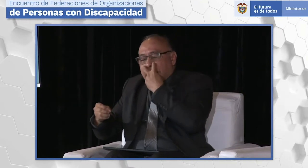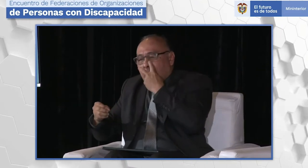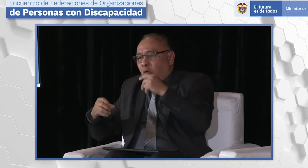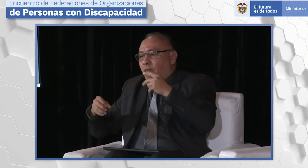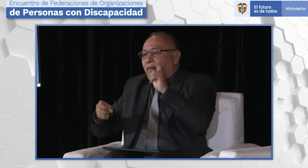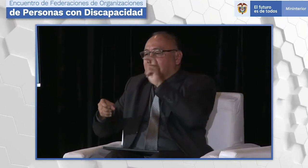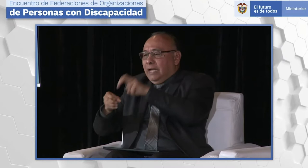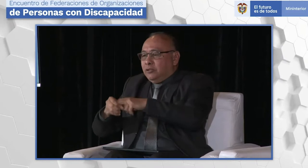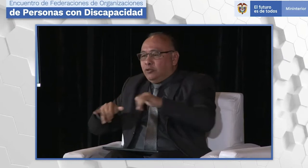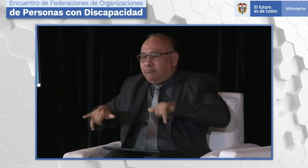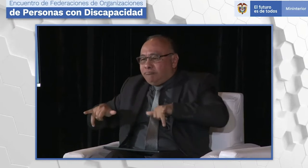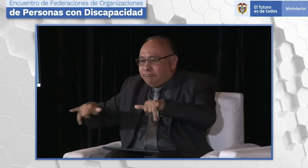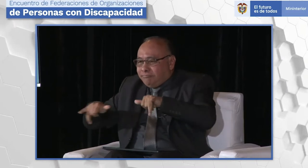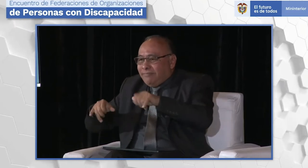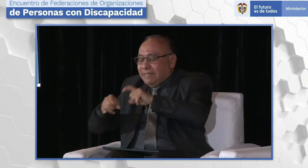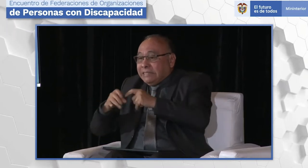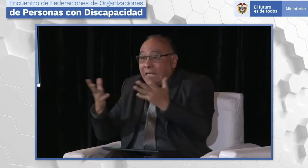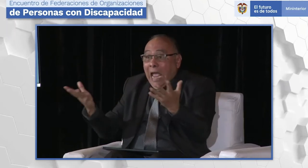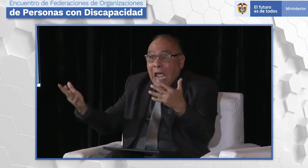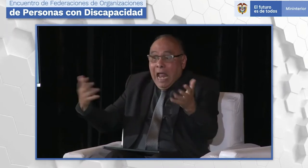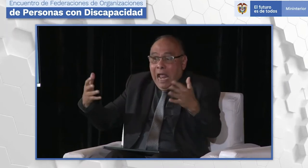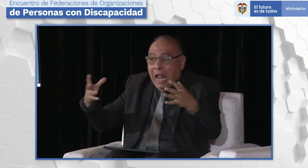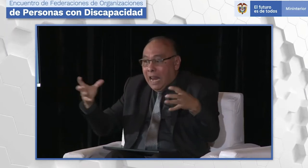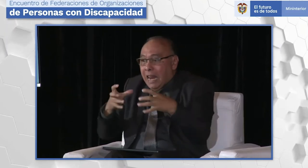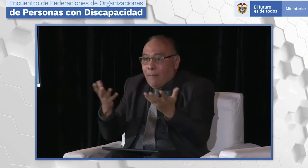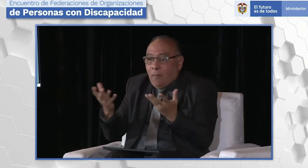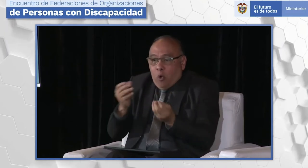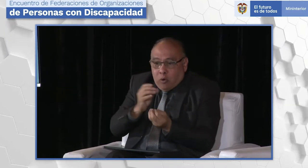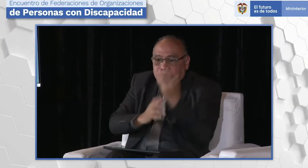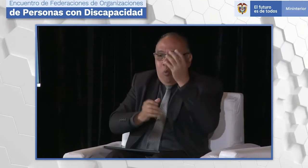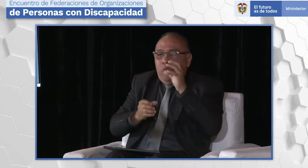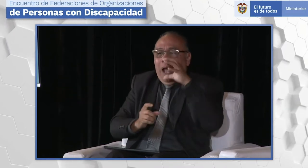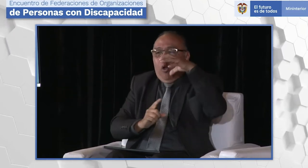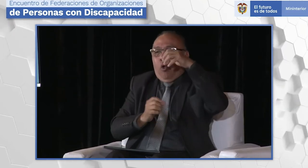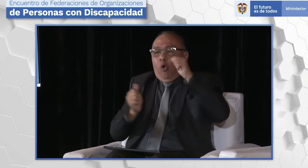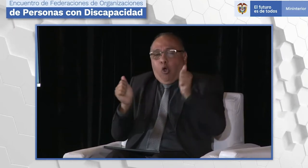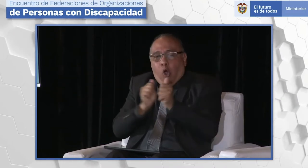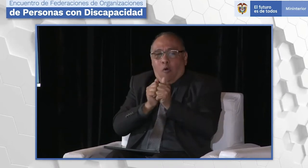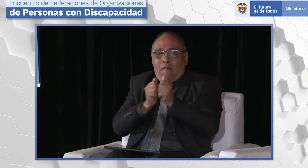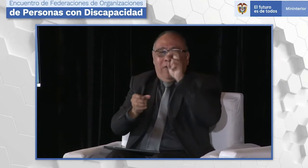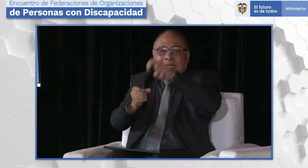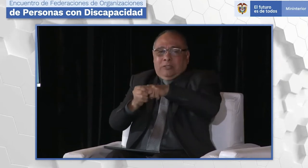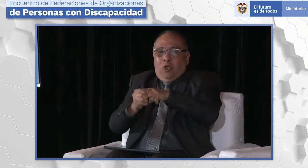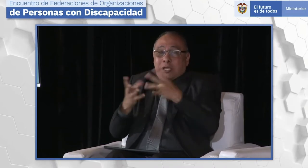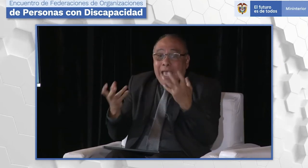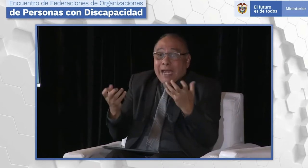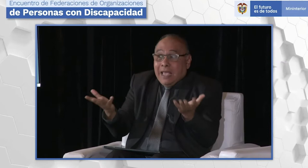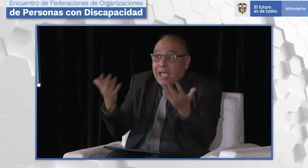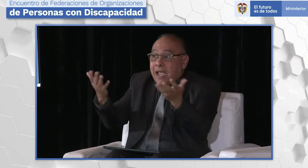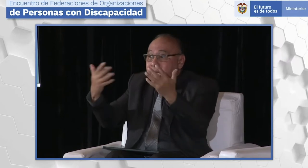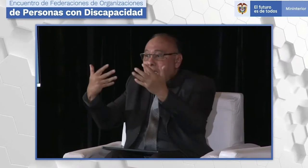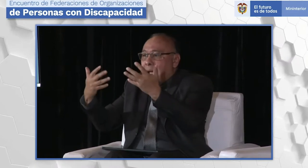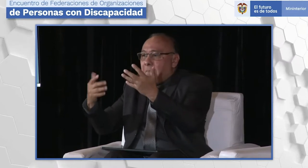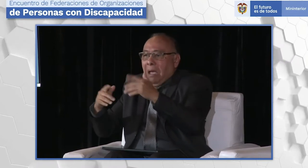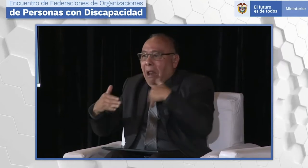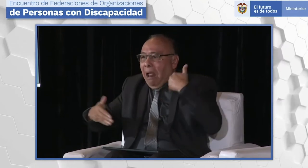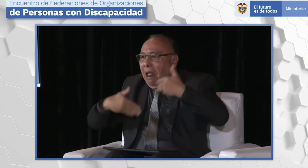existiera la federación de personas sordas, la federación de personas con discapacidad visual, con discapacidad física, y dijéramos, bueno, entonces las tres